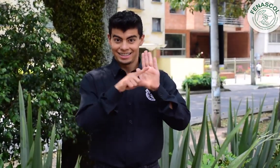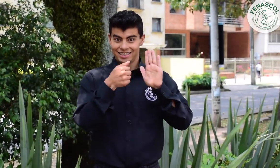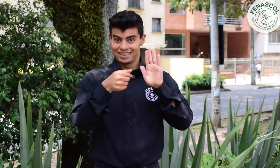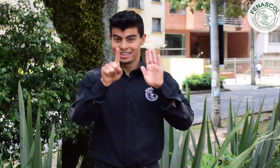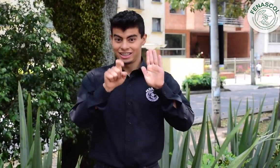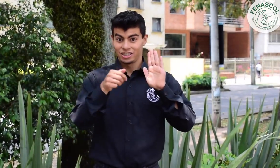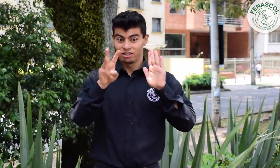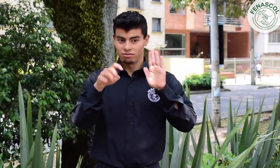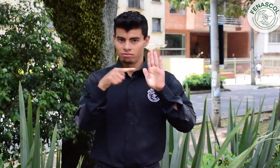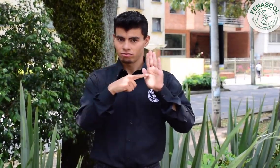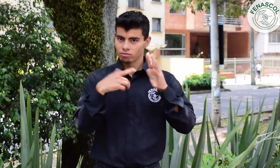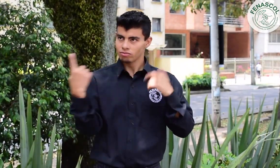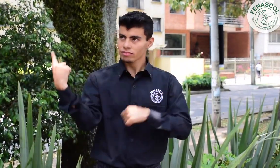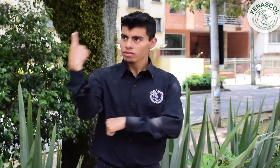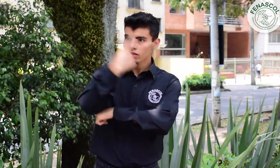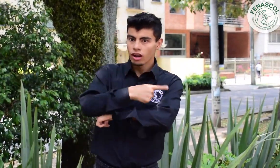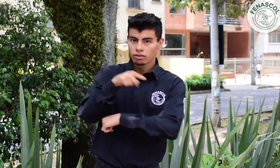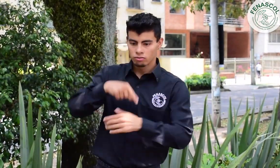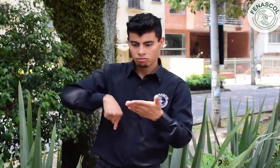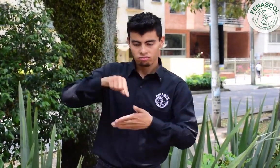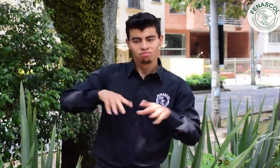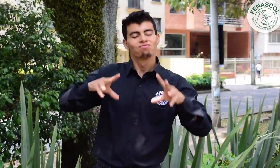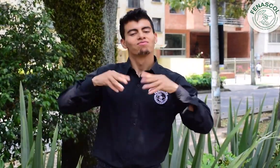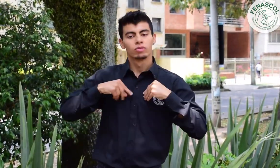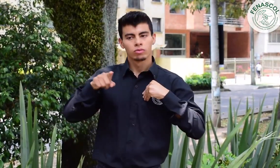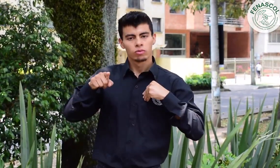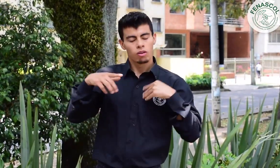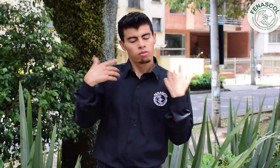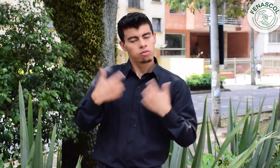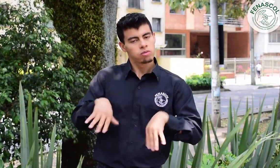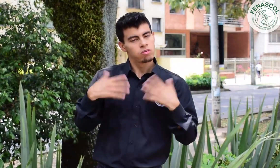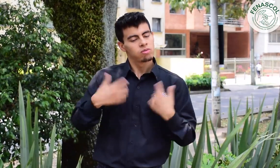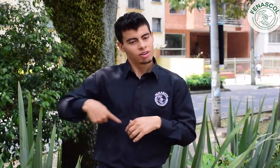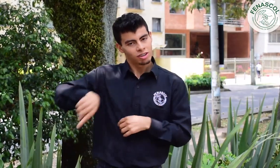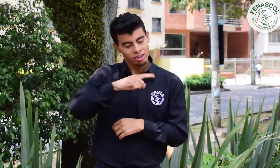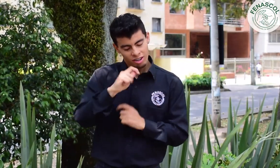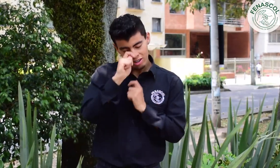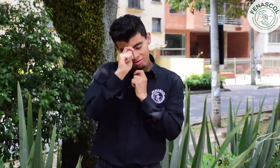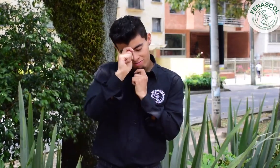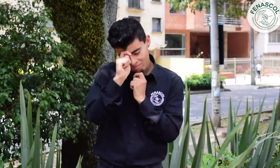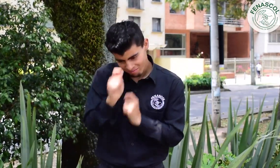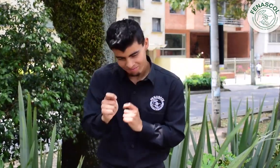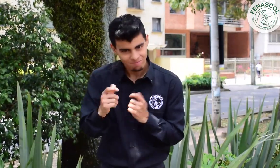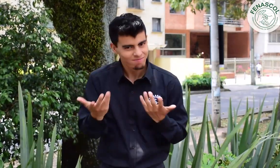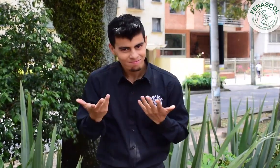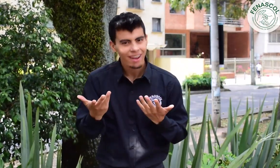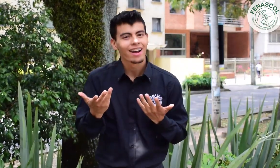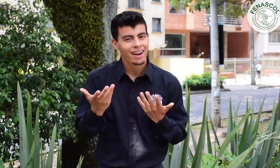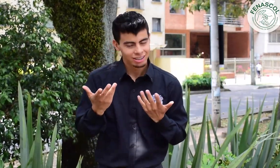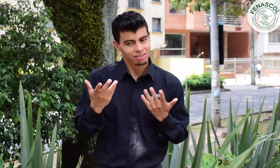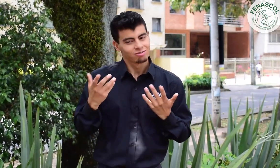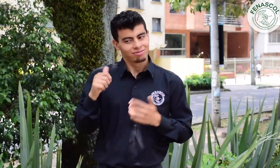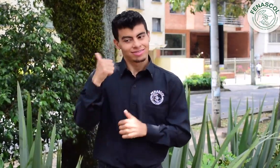Conmemoramos y celebramos los 10 años de la firma de la Ley 16-18.